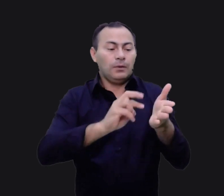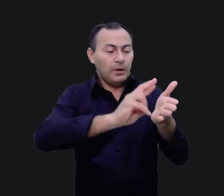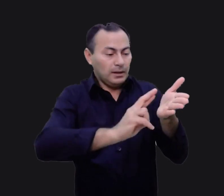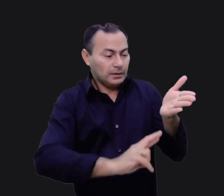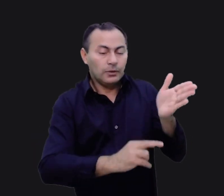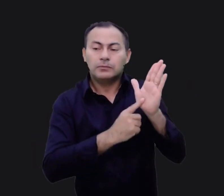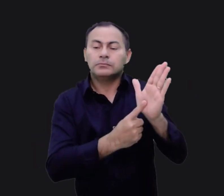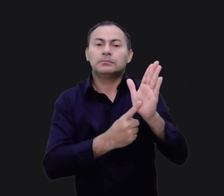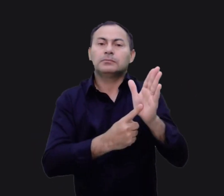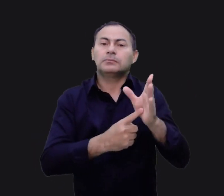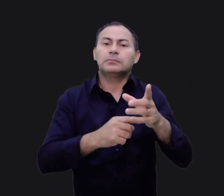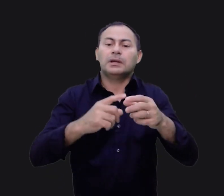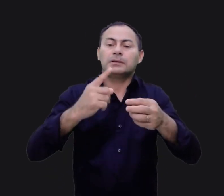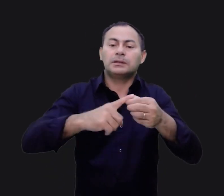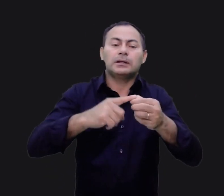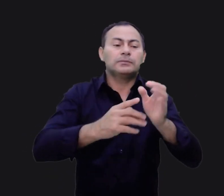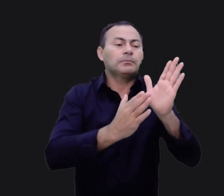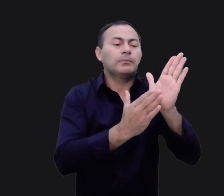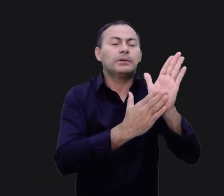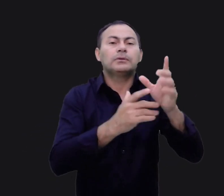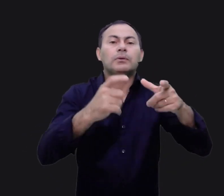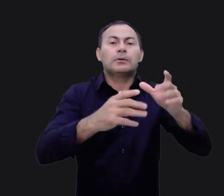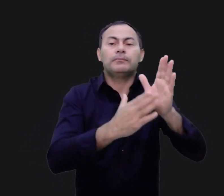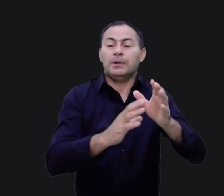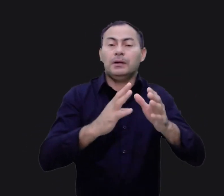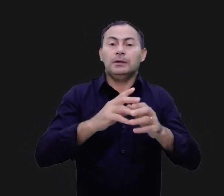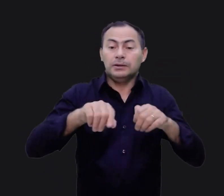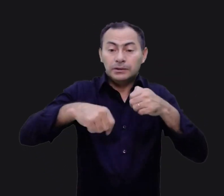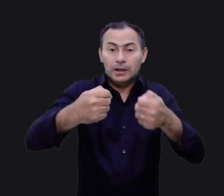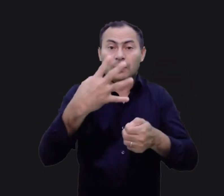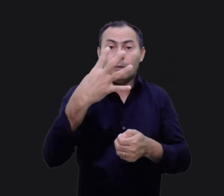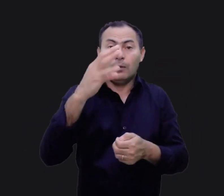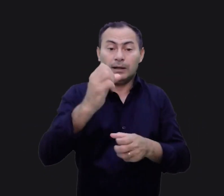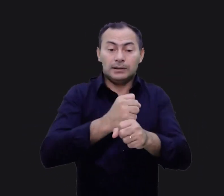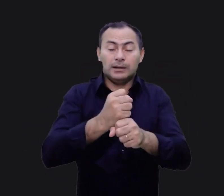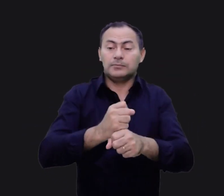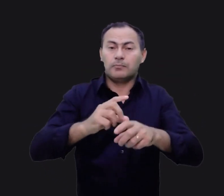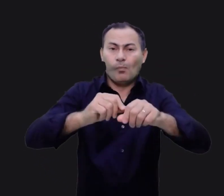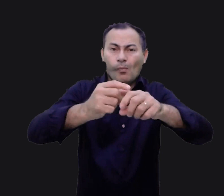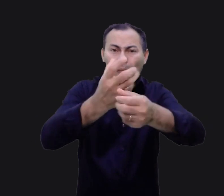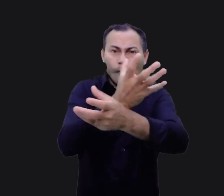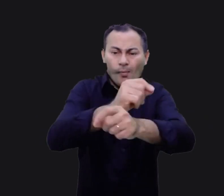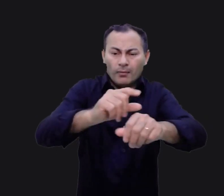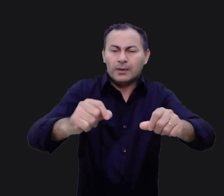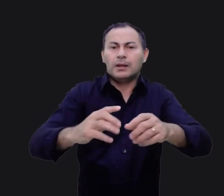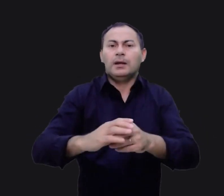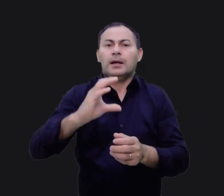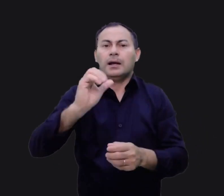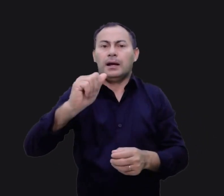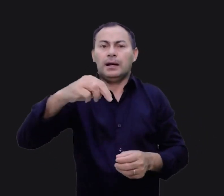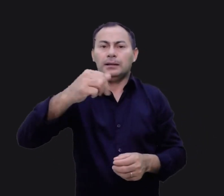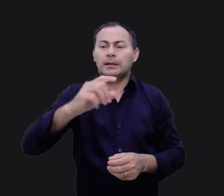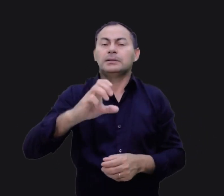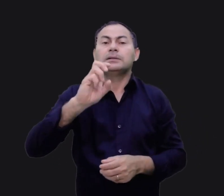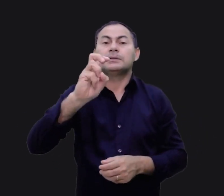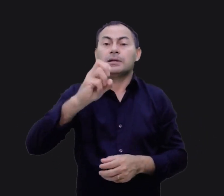o relatório para ele? Eu já tinha andado quarenta anos no deserto e estava em Canaã via cinco anos.